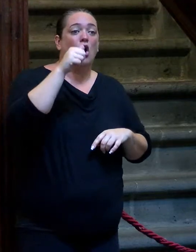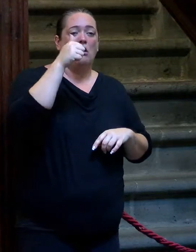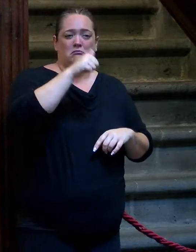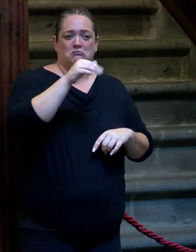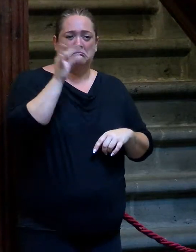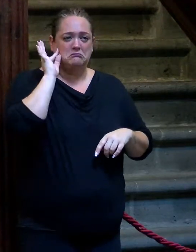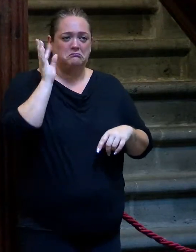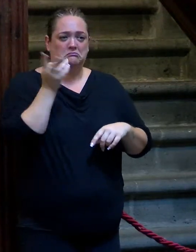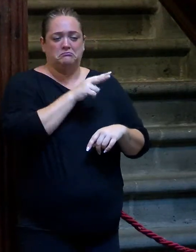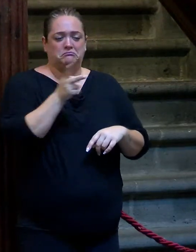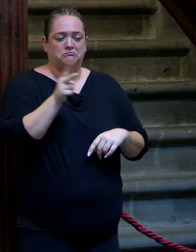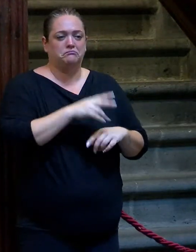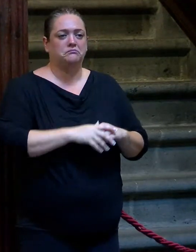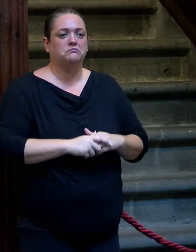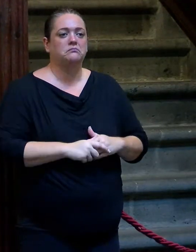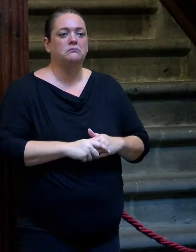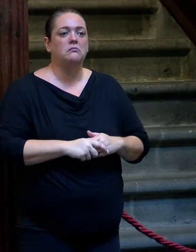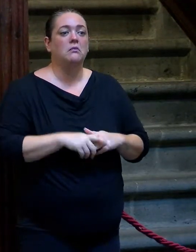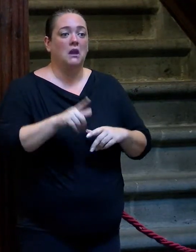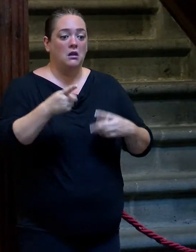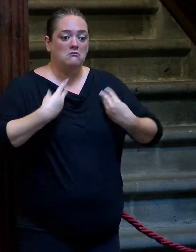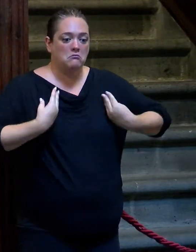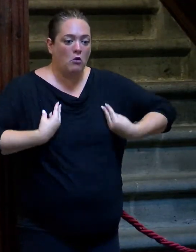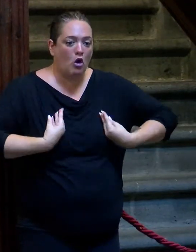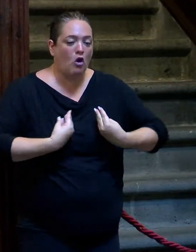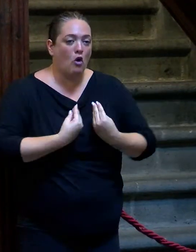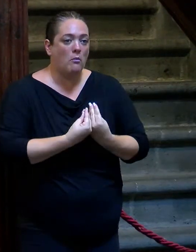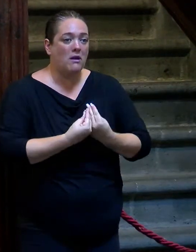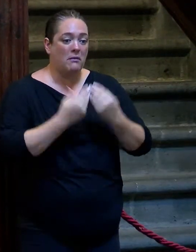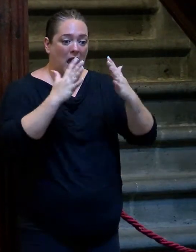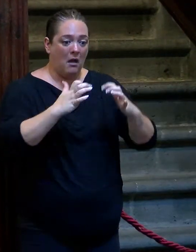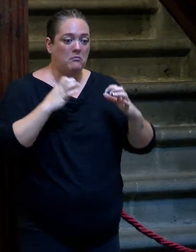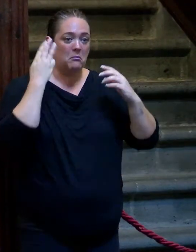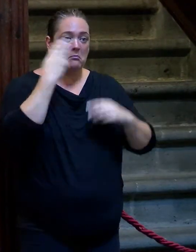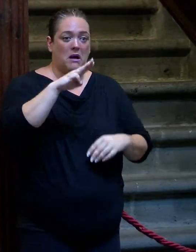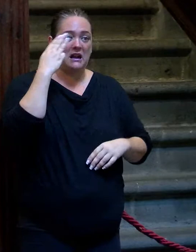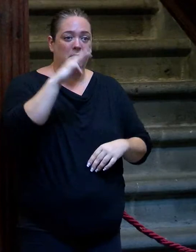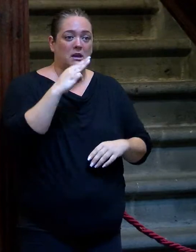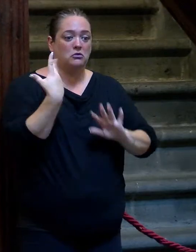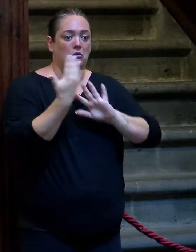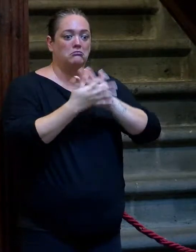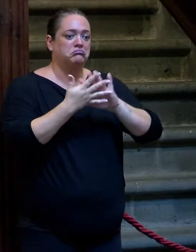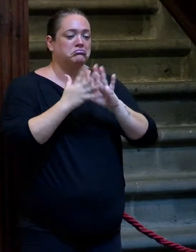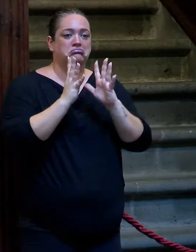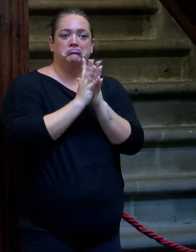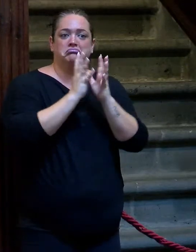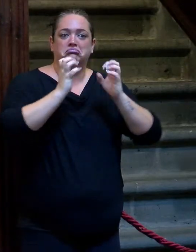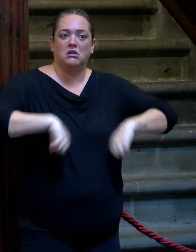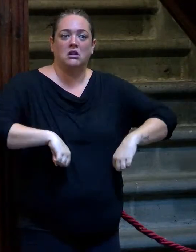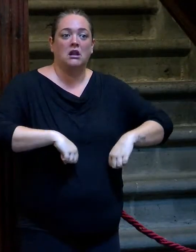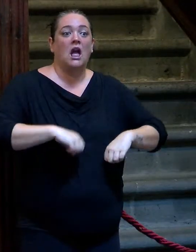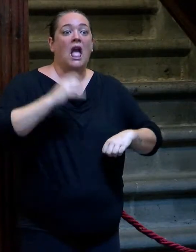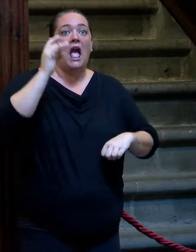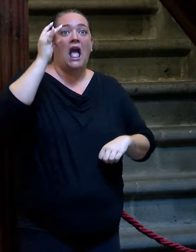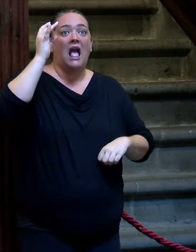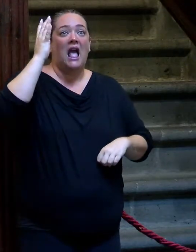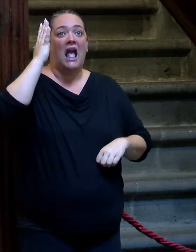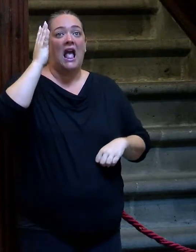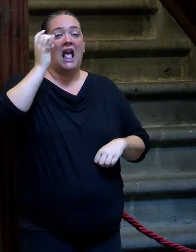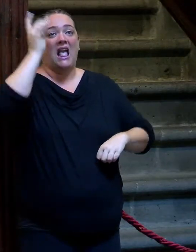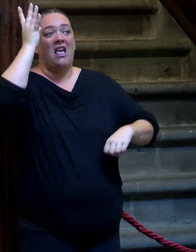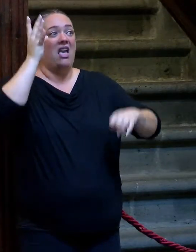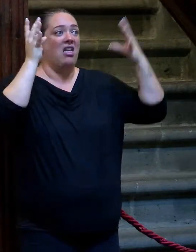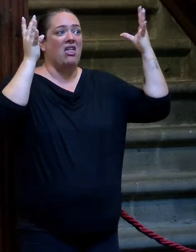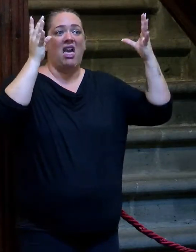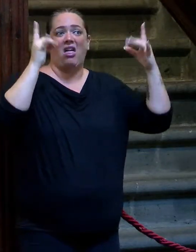Ibarru y la pasionaria y convivían y convivían en ese parlamento y eran capaces de entenderse y lógicamente estaban en las